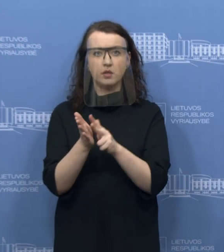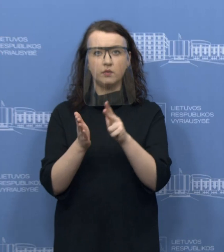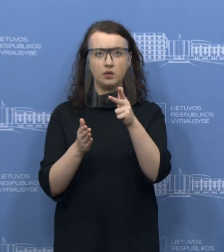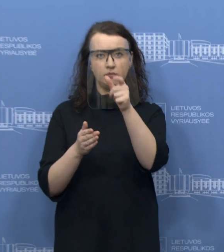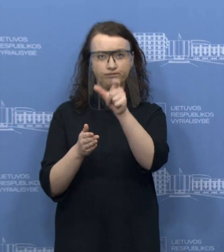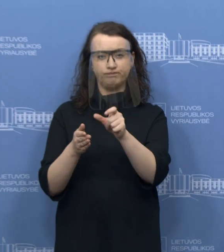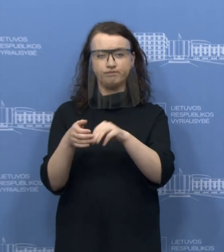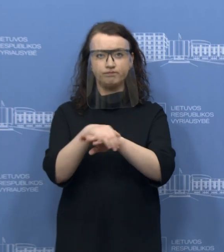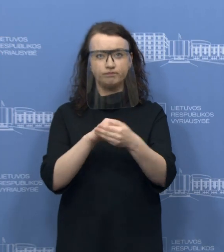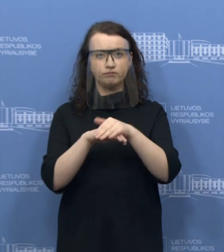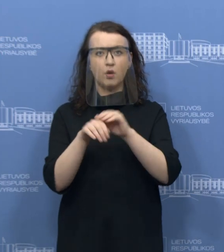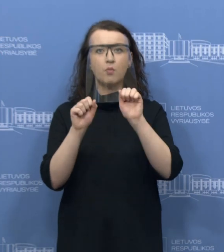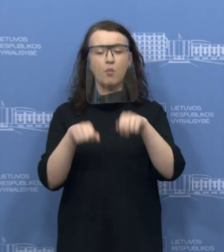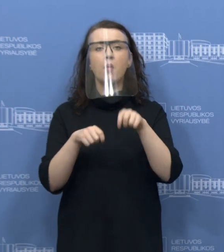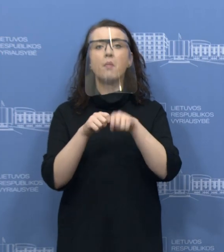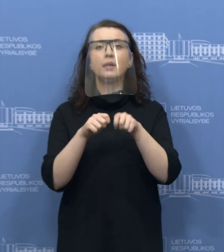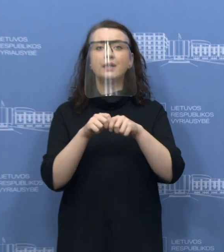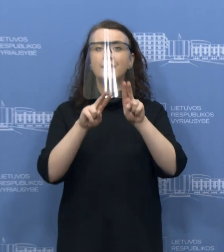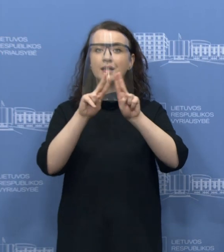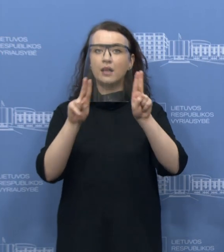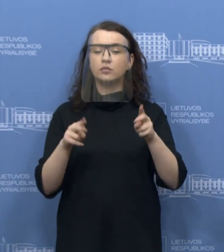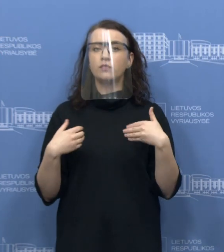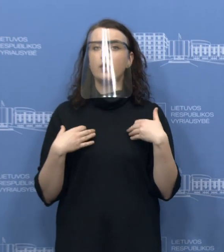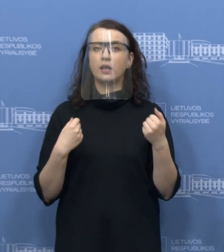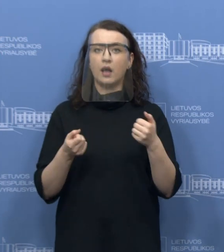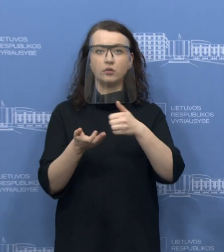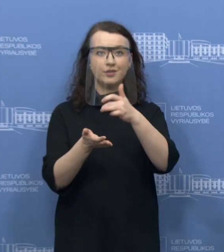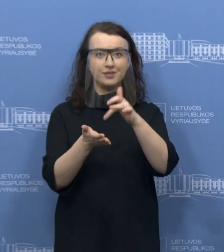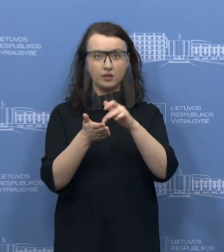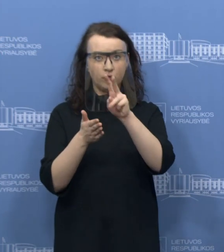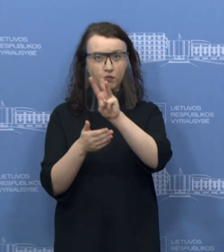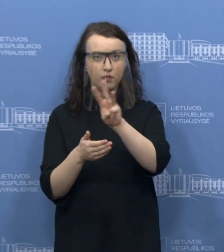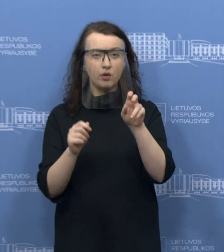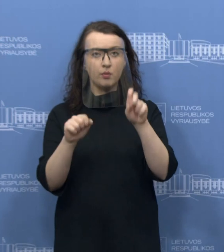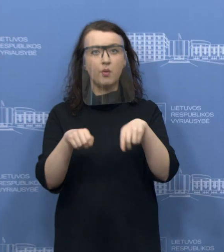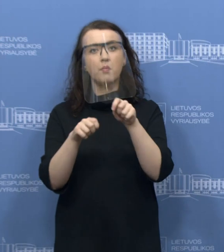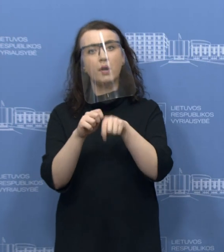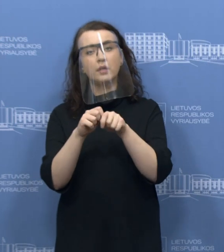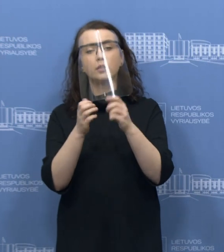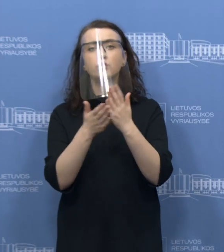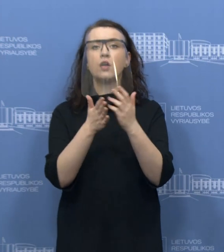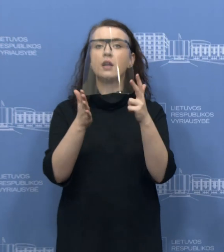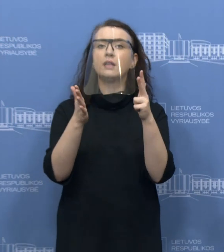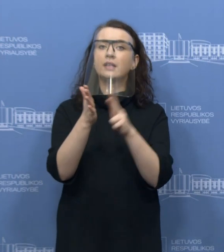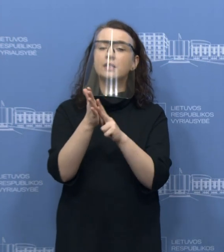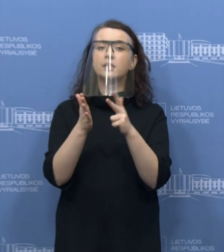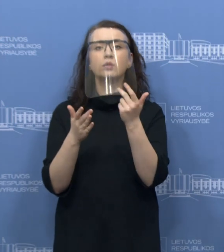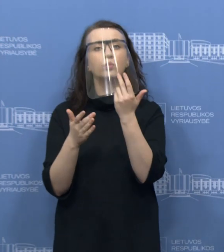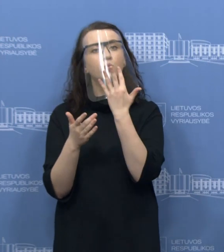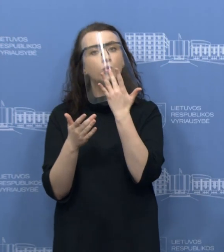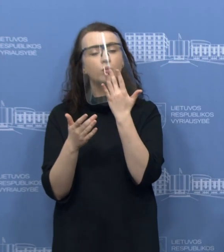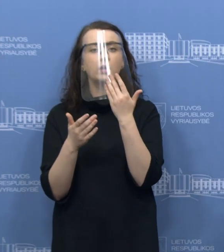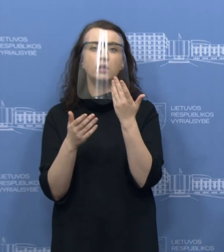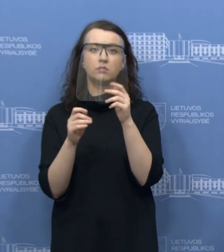galima pasitikrinti nacionalinio visuomenės veikatos centros vetainėje, kur yra registracija ir būtent šitų